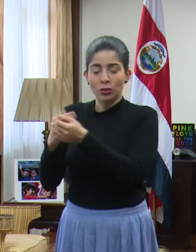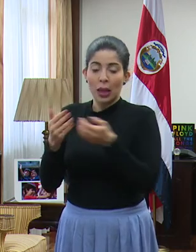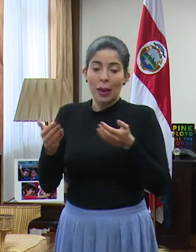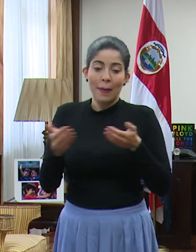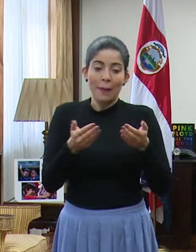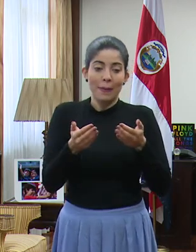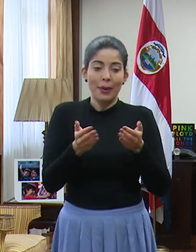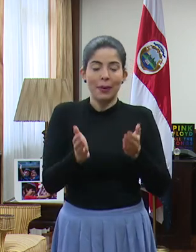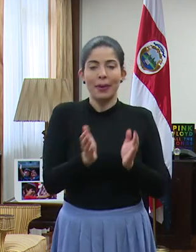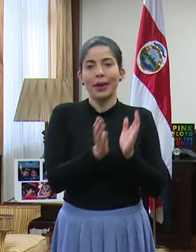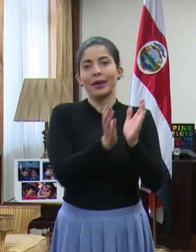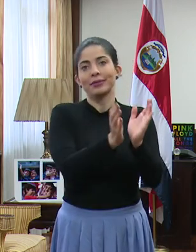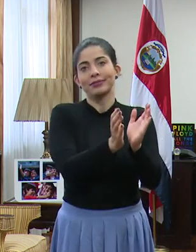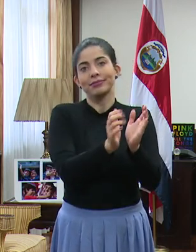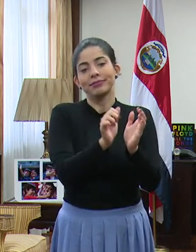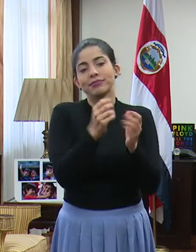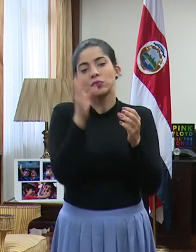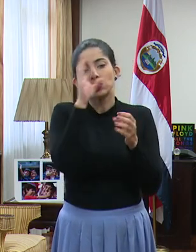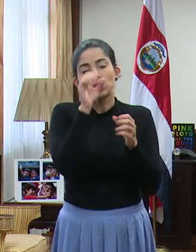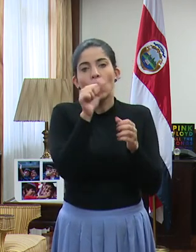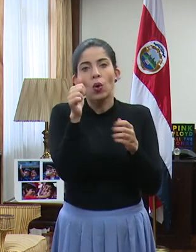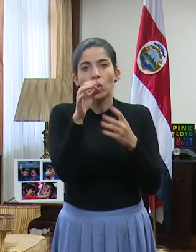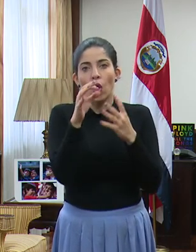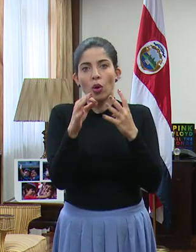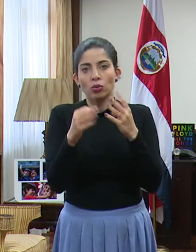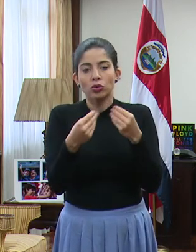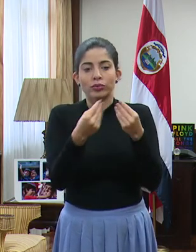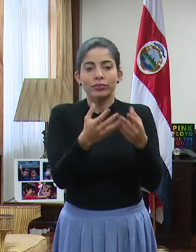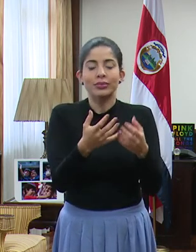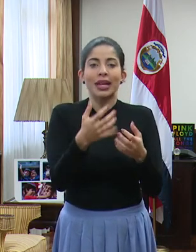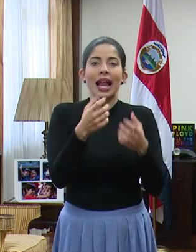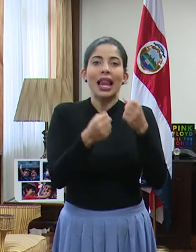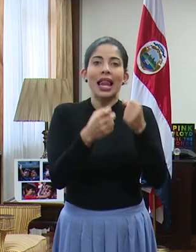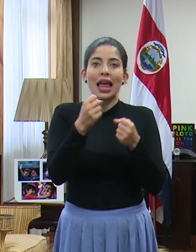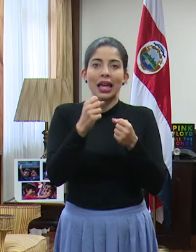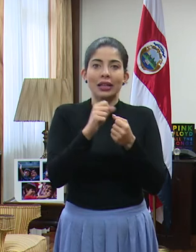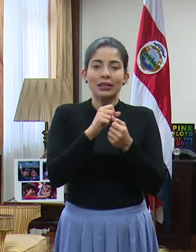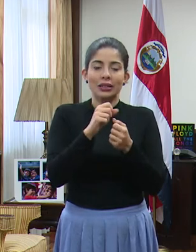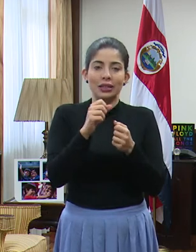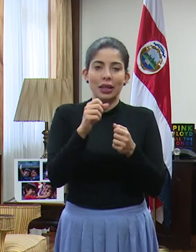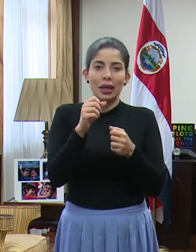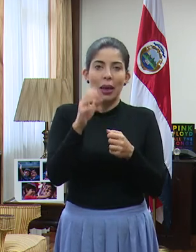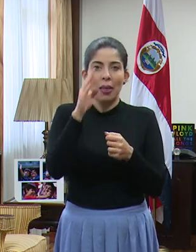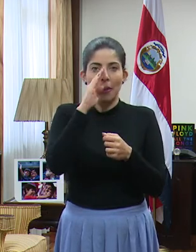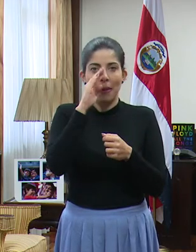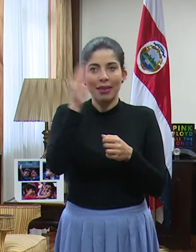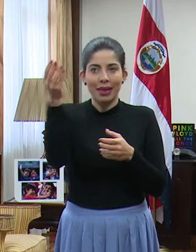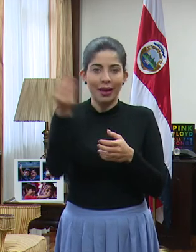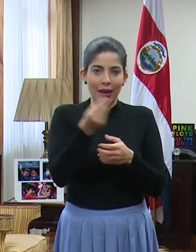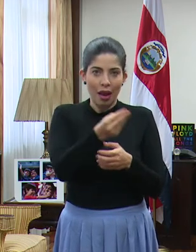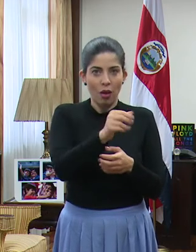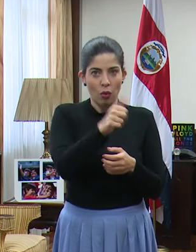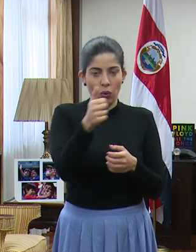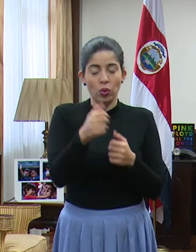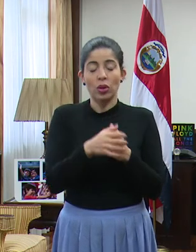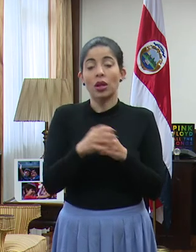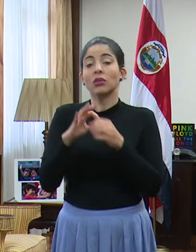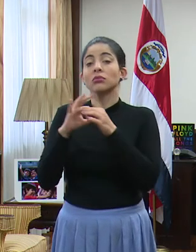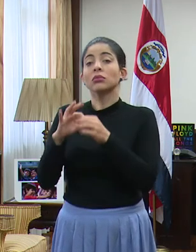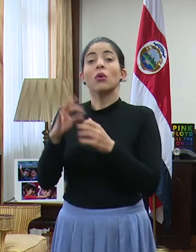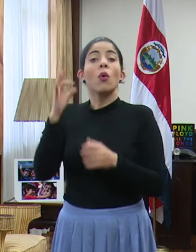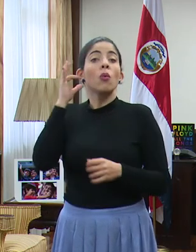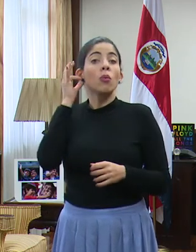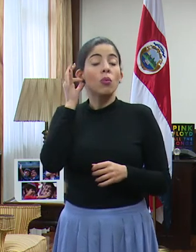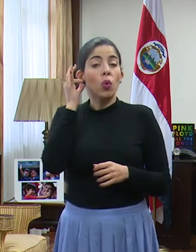tendrá otras alternativas como el uso de la leche maternizada, etc. En relación con las mujeres